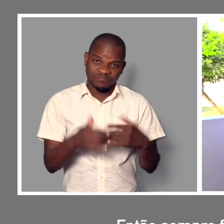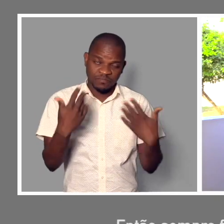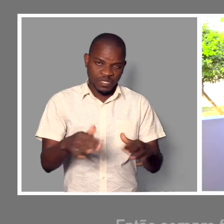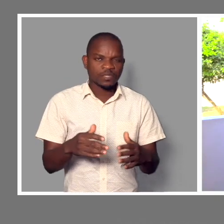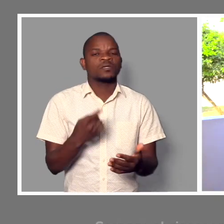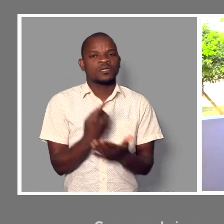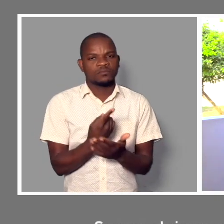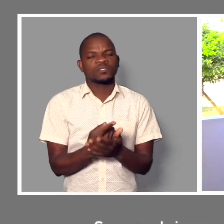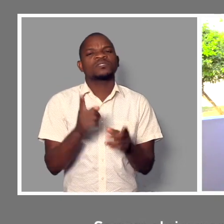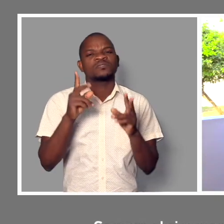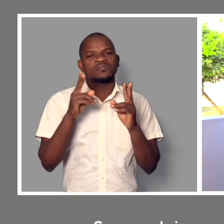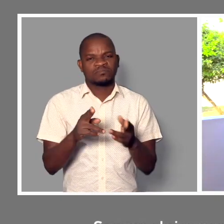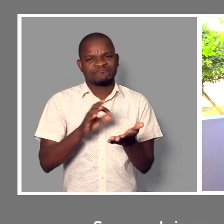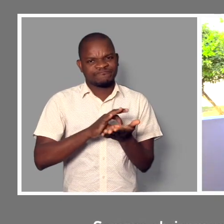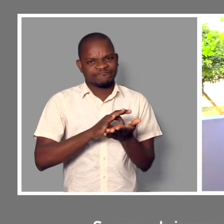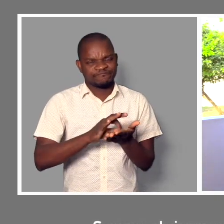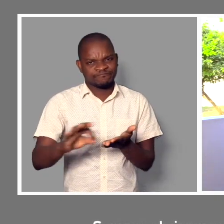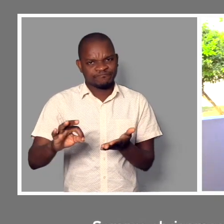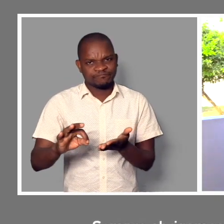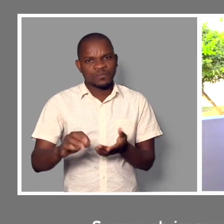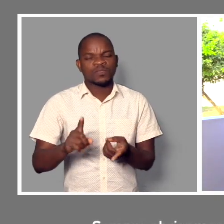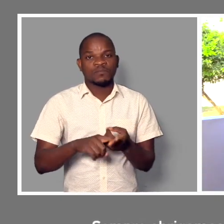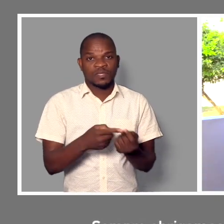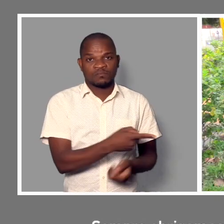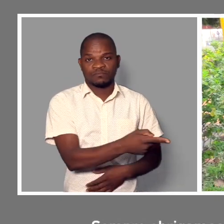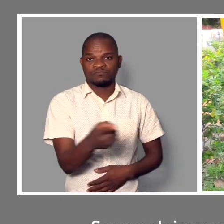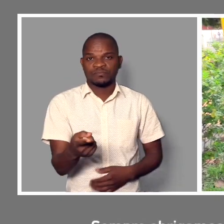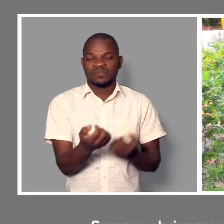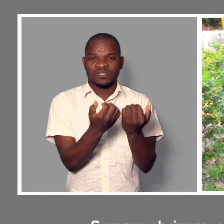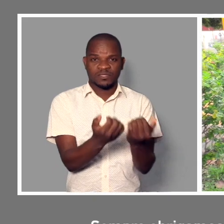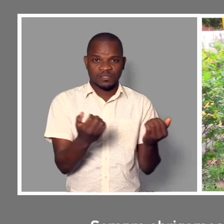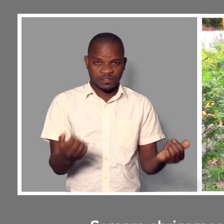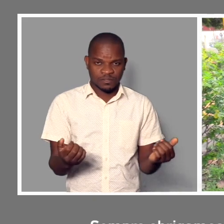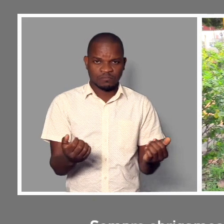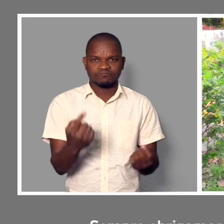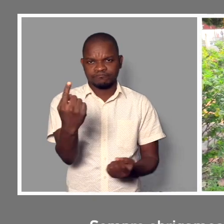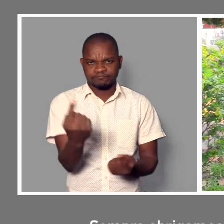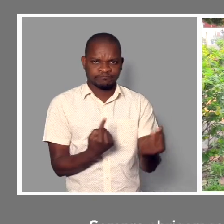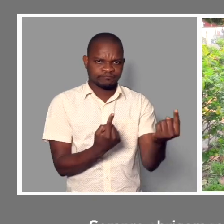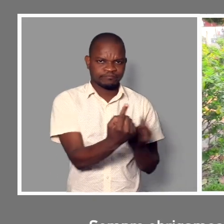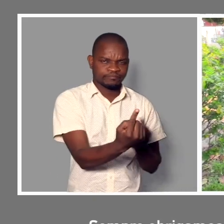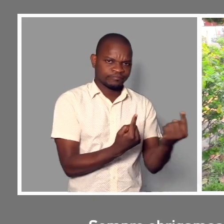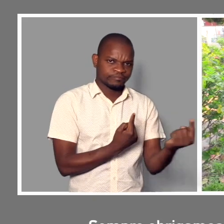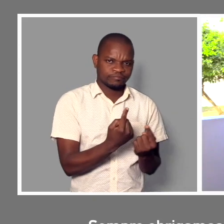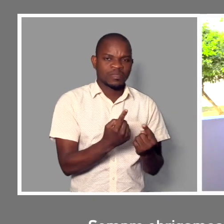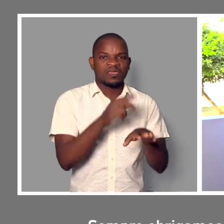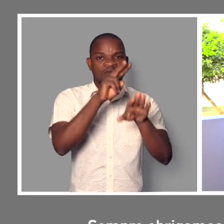o parque. Sempre obrigamos mesmo aquelas crianças que vêm por uma simples visita,